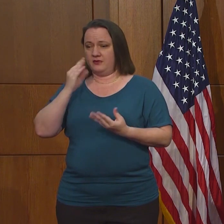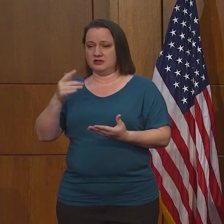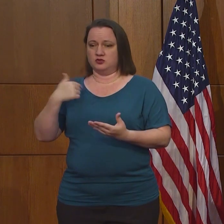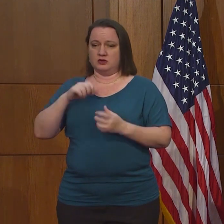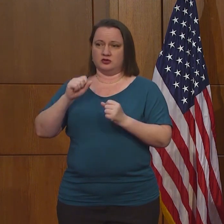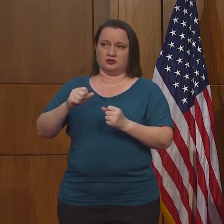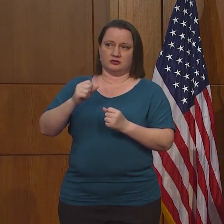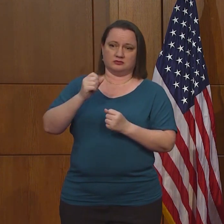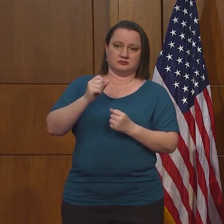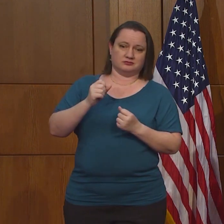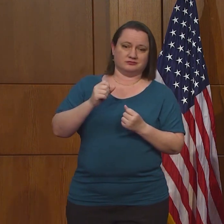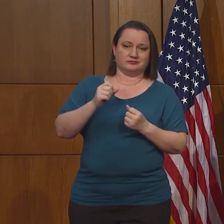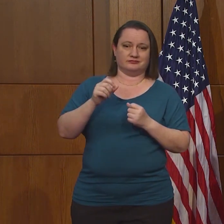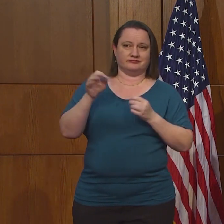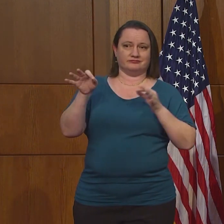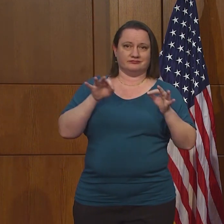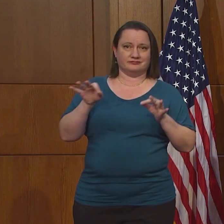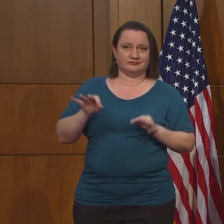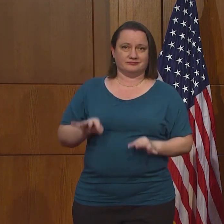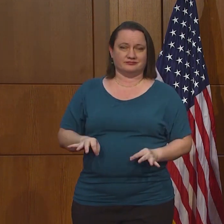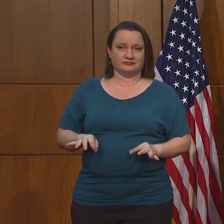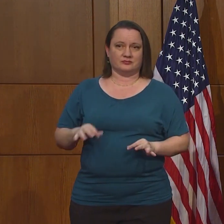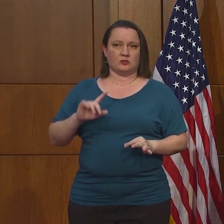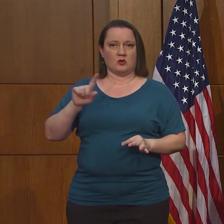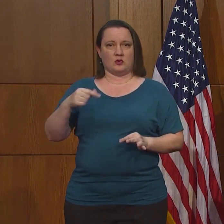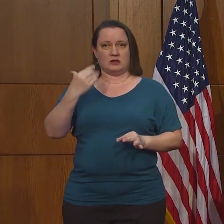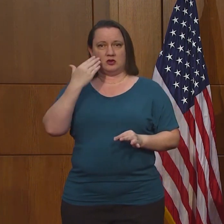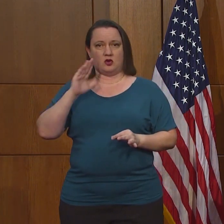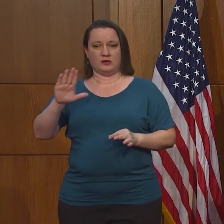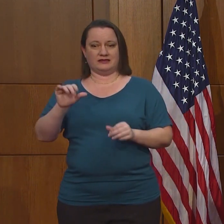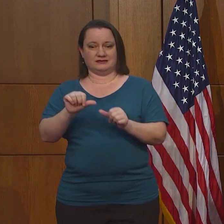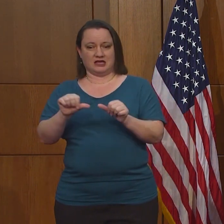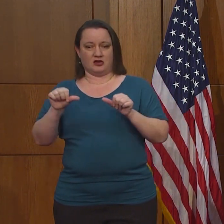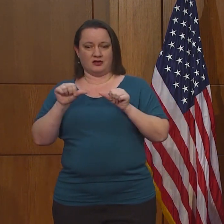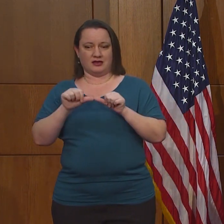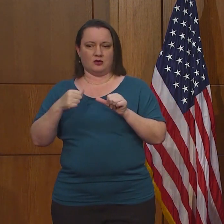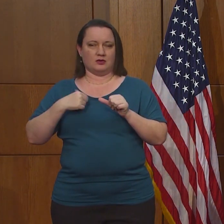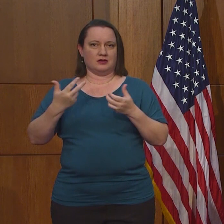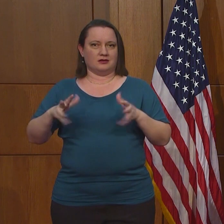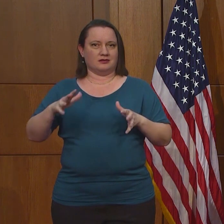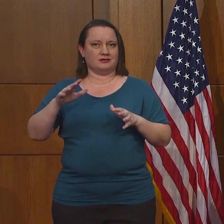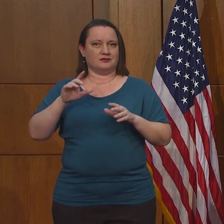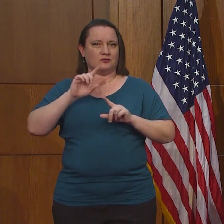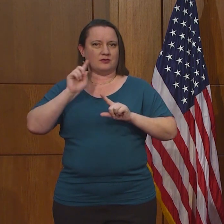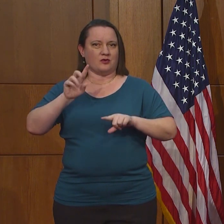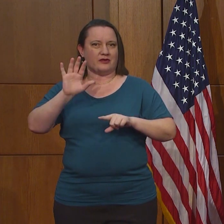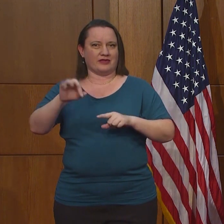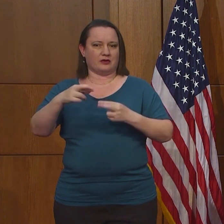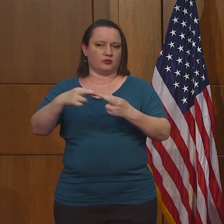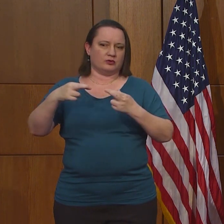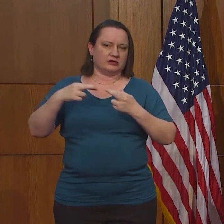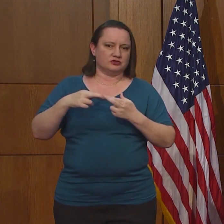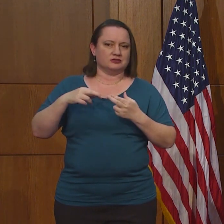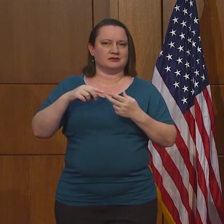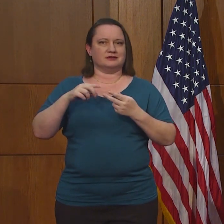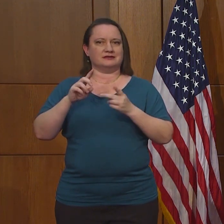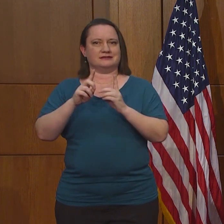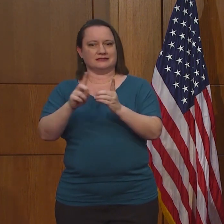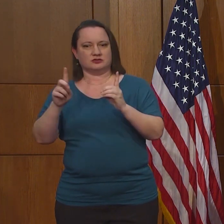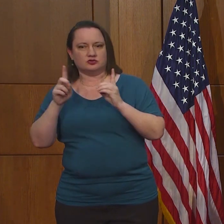casos, aparte de la ubicación, que es lo que hacemos en términos de regiones, distritos,